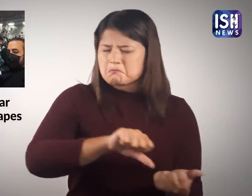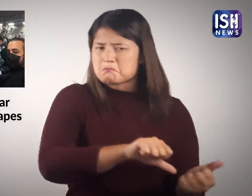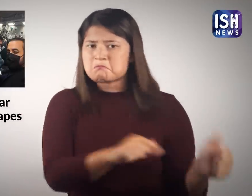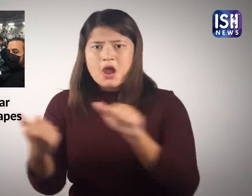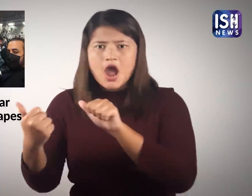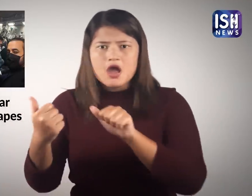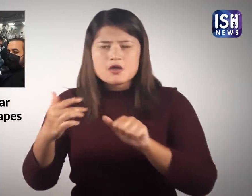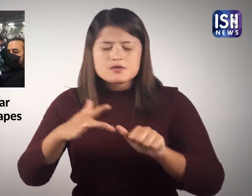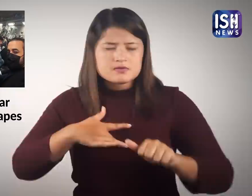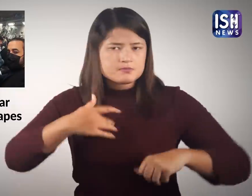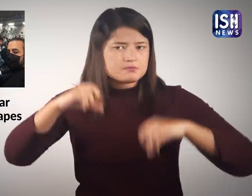गया है